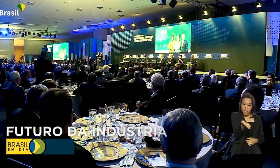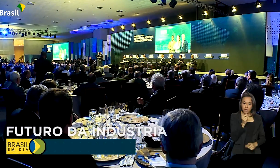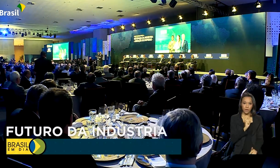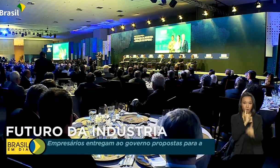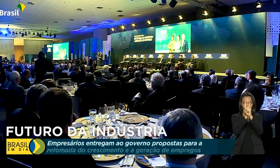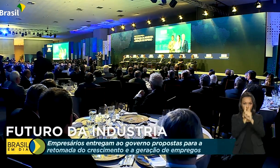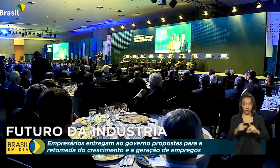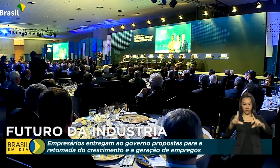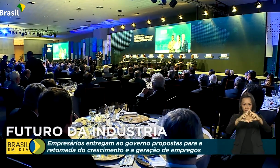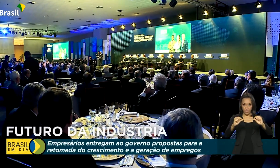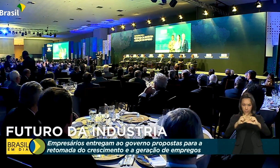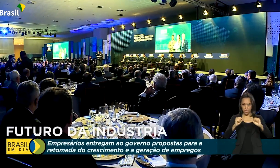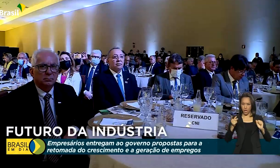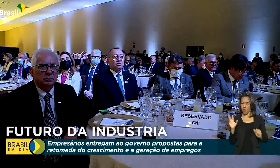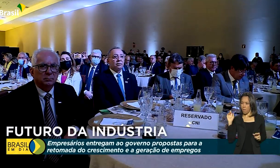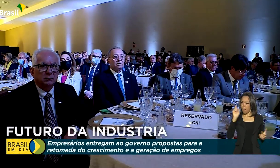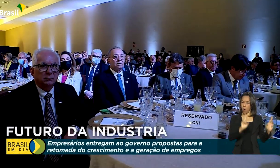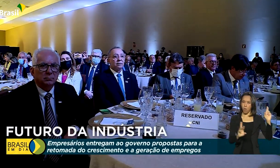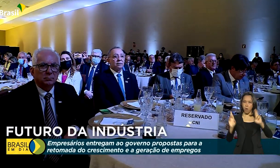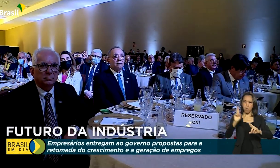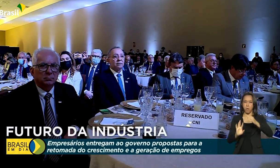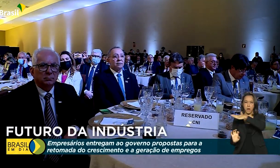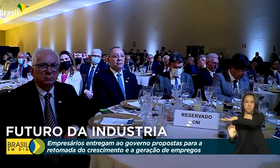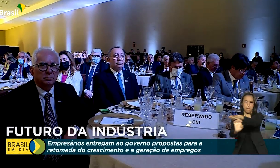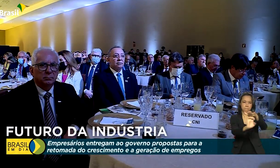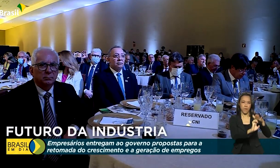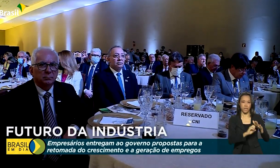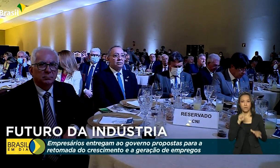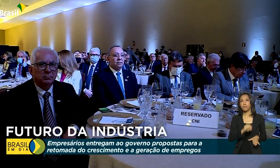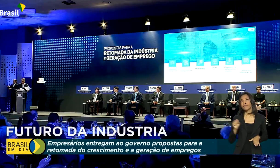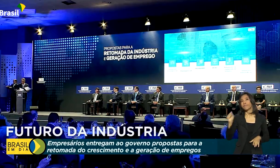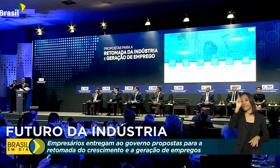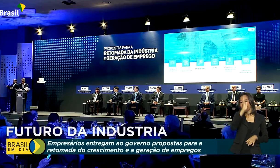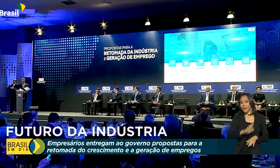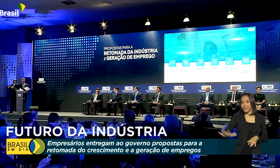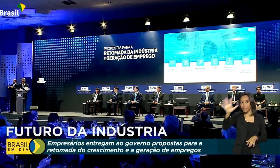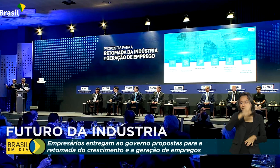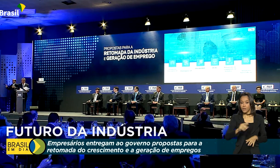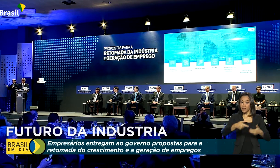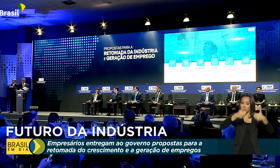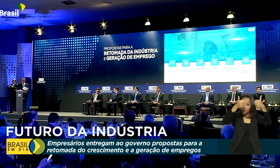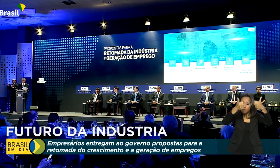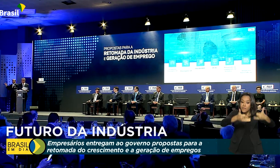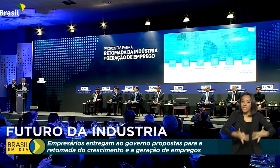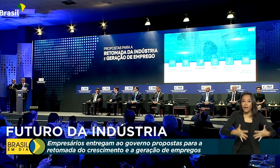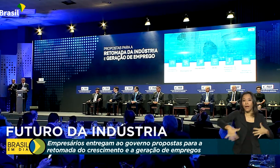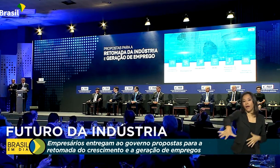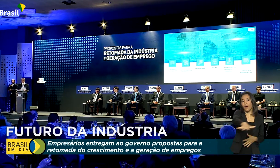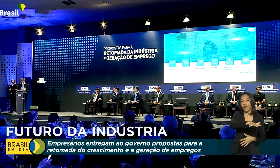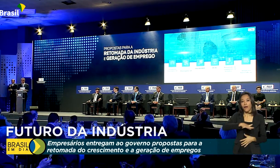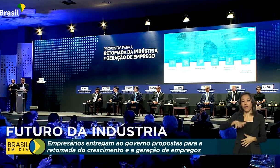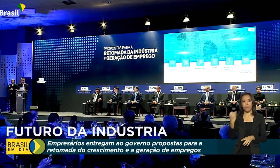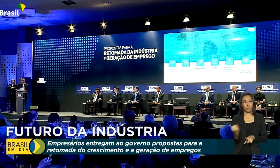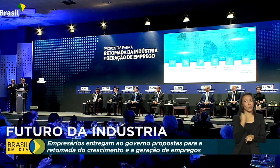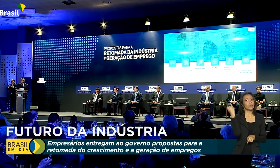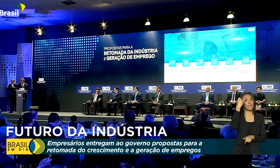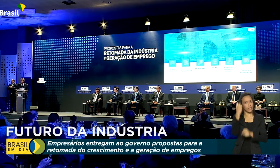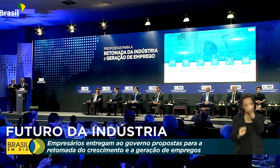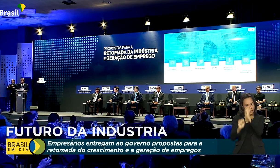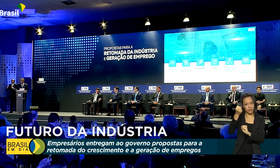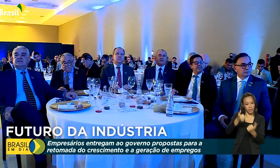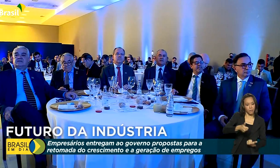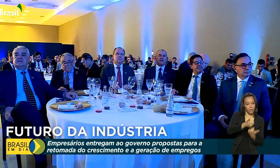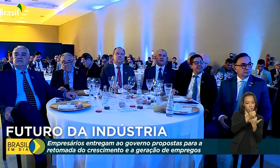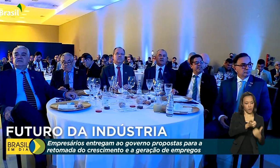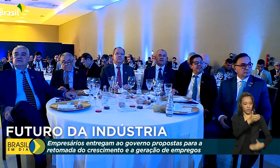Brasília reuniu empresários de todo o país. Além de ressaltar a importância do setor para o crescimento econômico